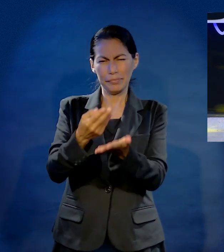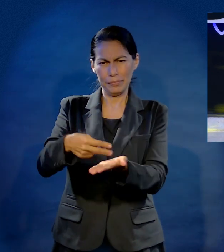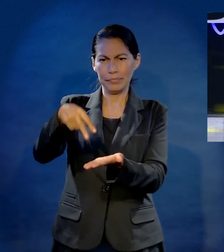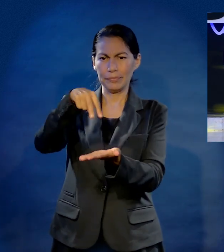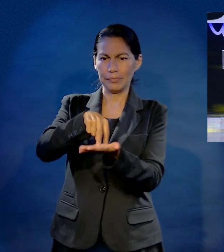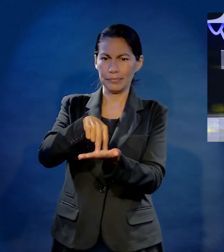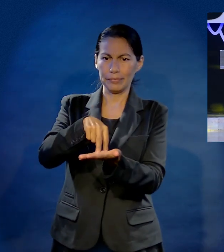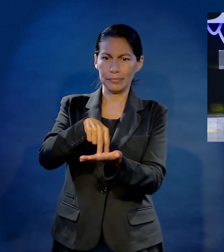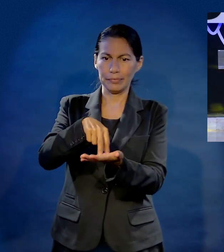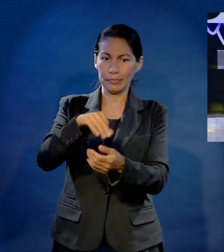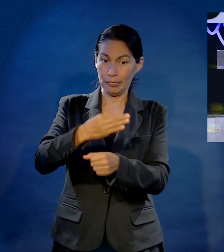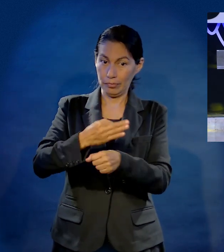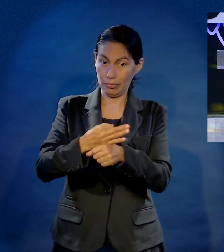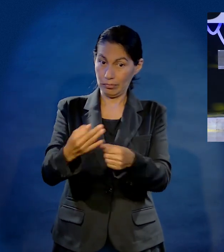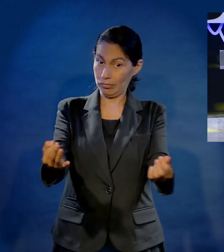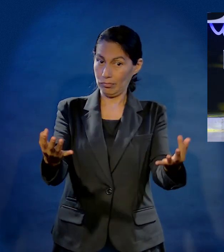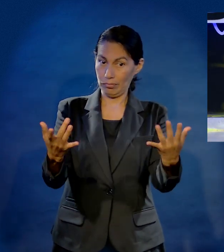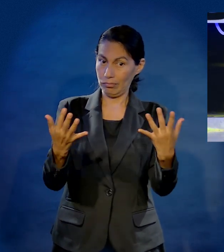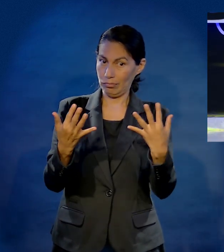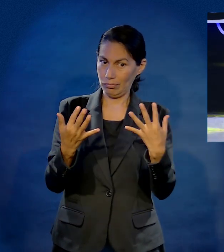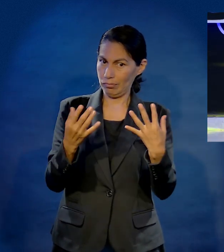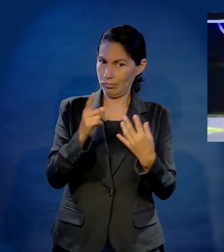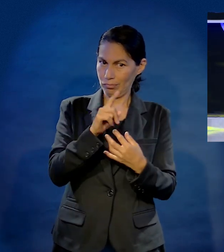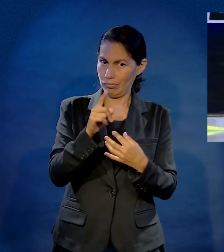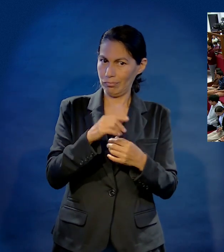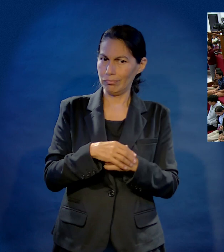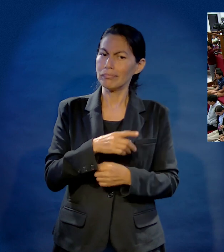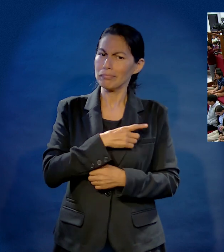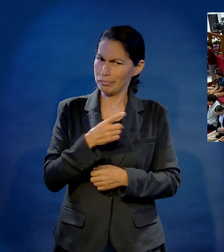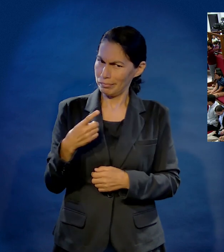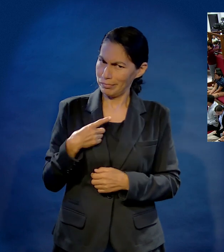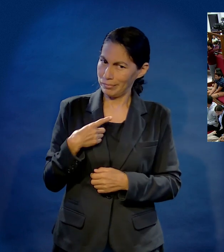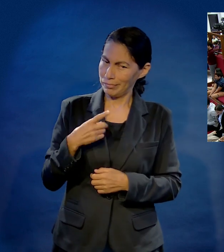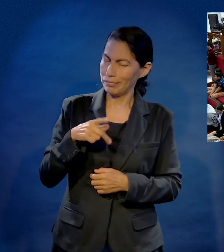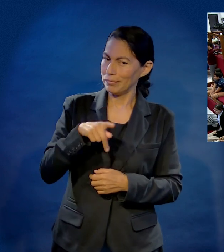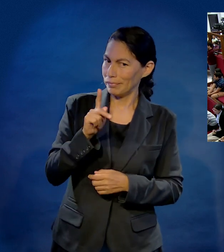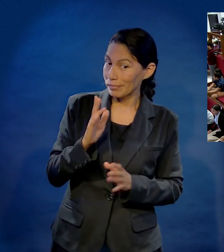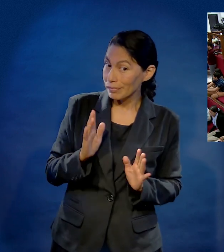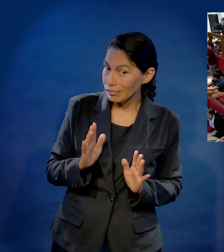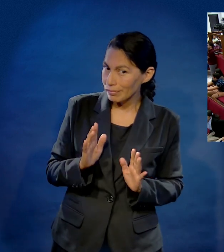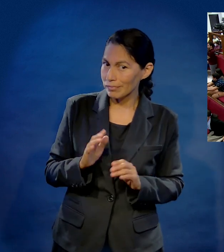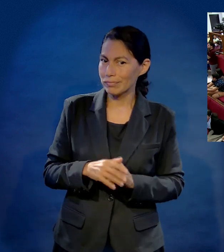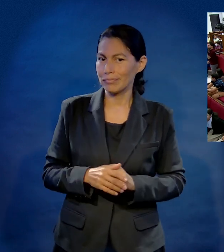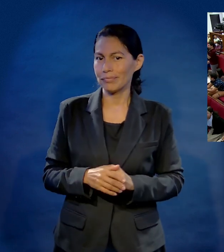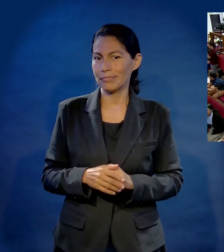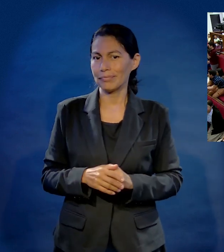Pónganse en pie si usted quisiera. Hoy no lo voy a hacer venir. Debería, para que todos los vean.